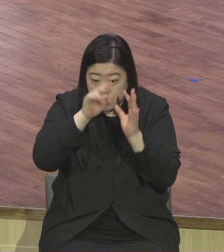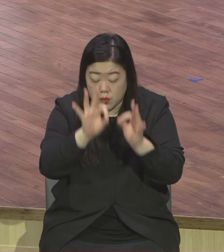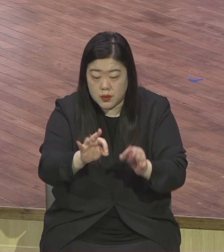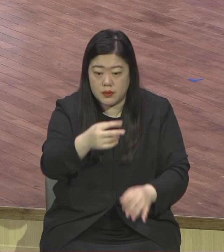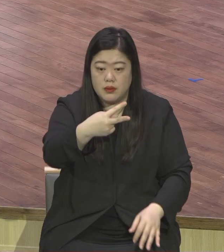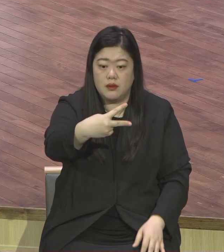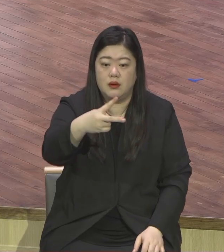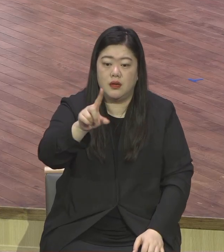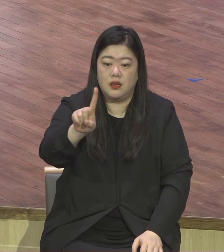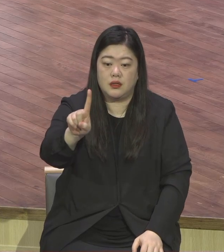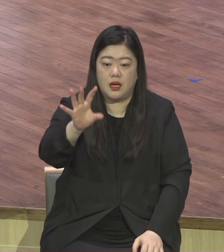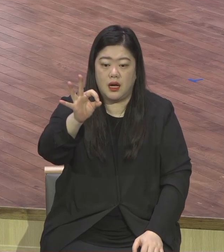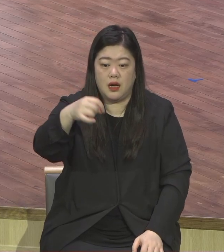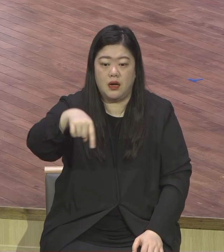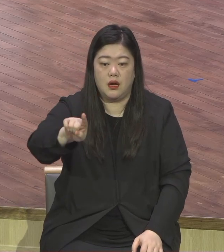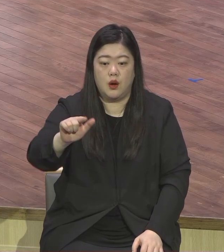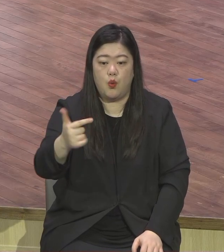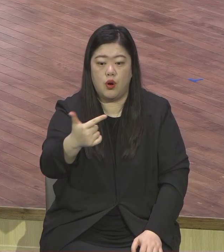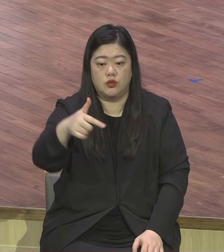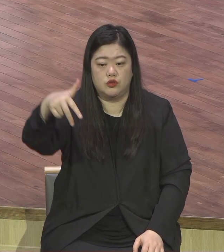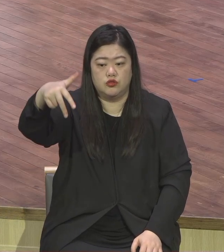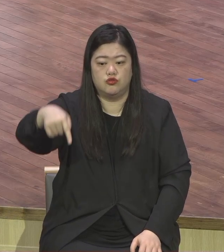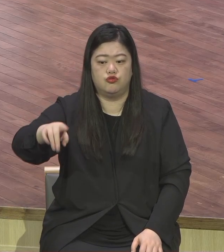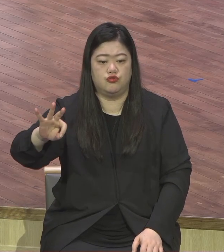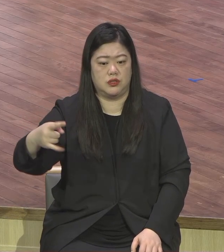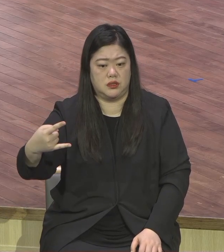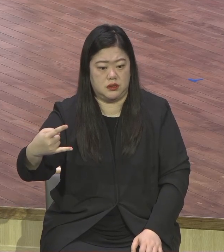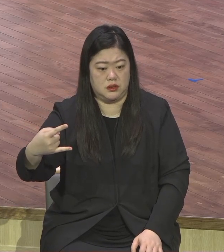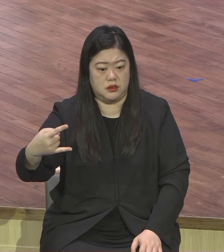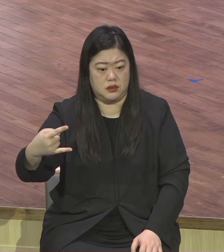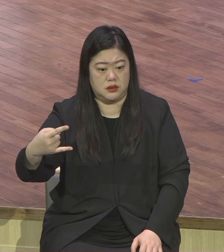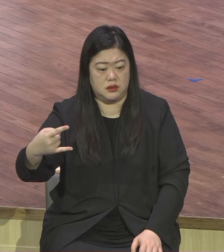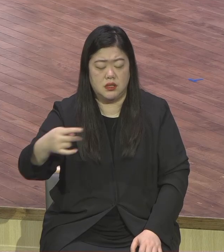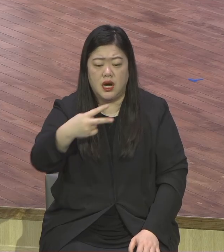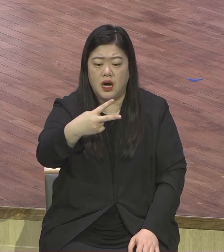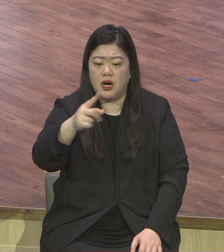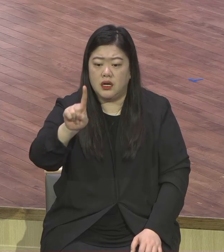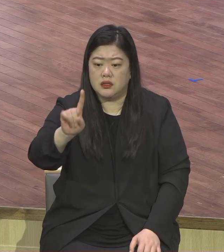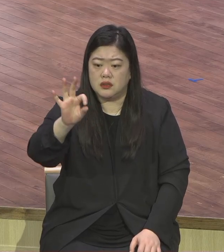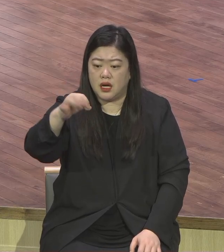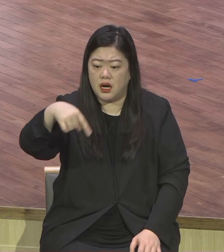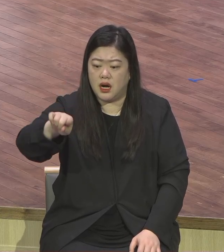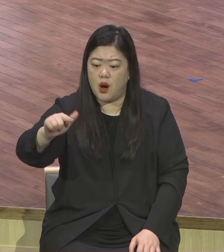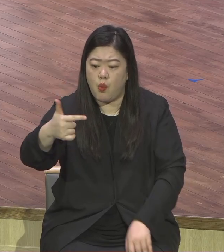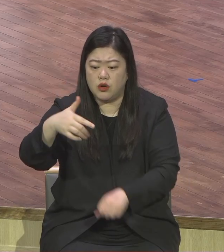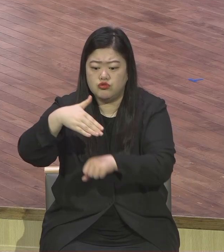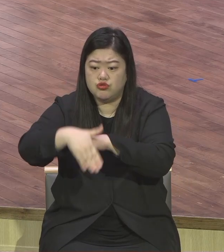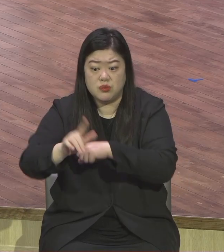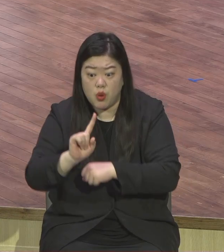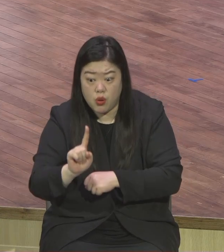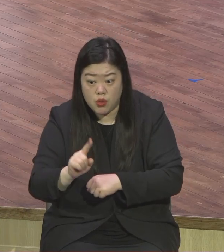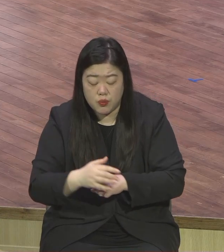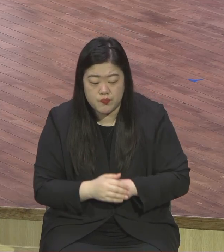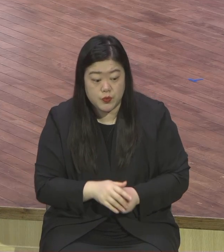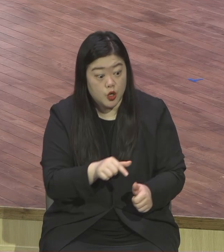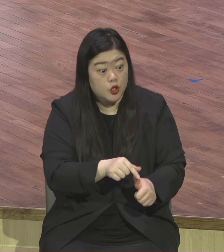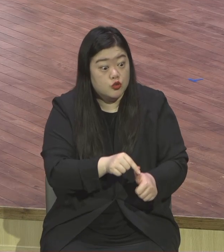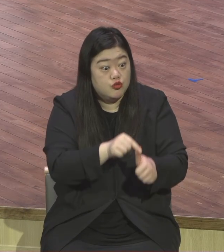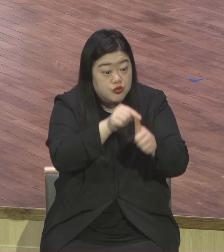종교 다원주의가 뭐냐 예수 믿는다고 구원 받는 예수만 믿는다고 구원 받는 게 아니고 예수 믿어도